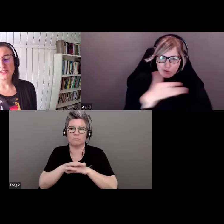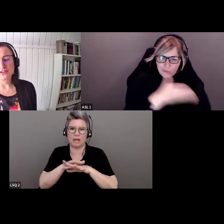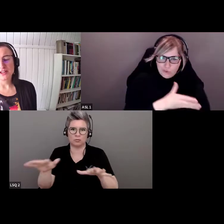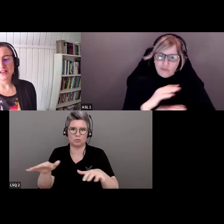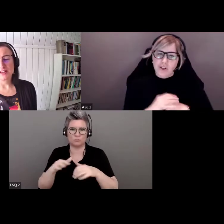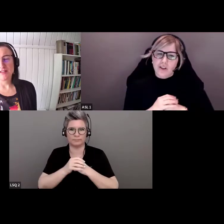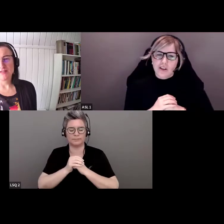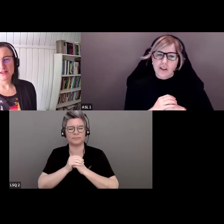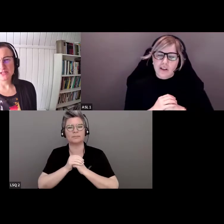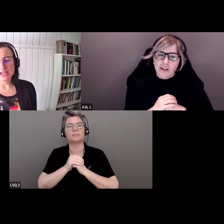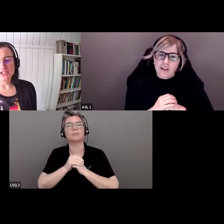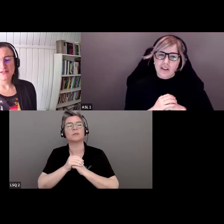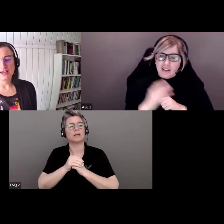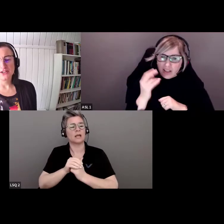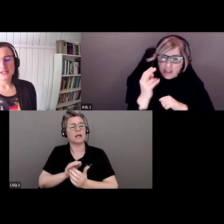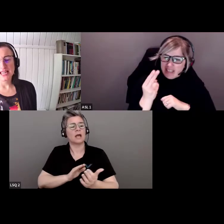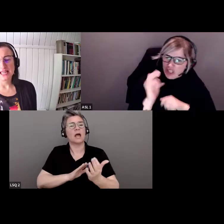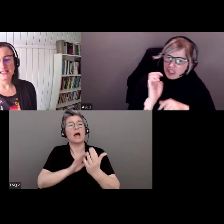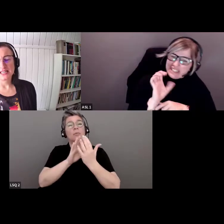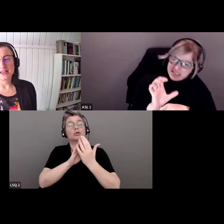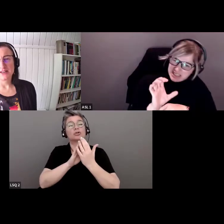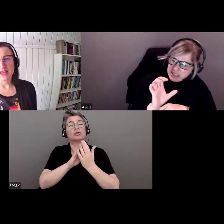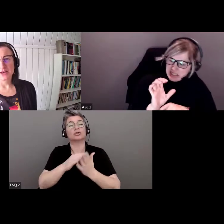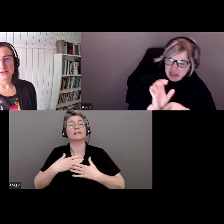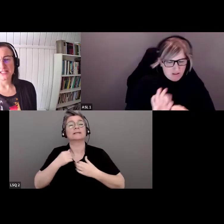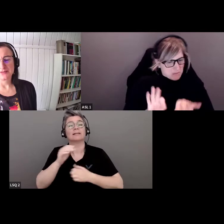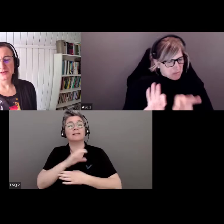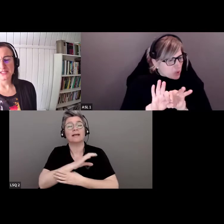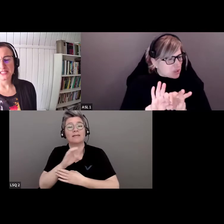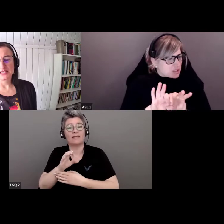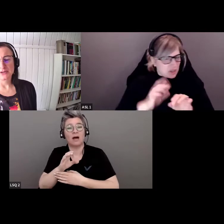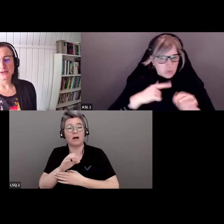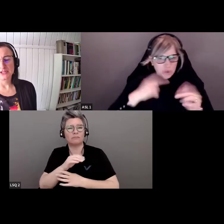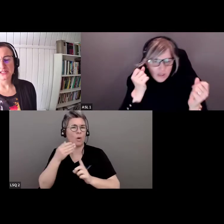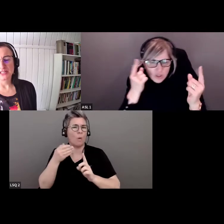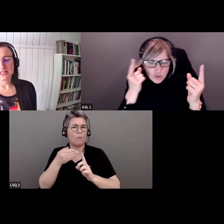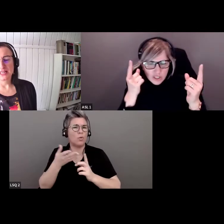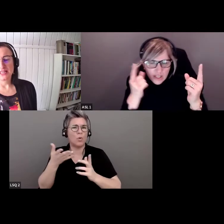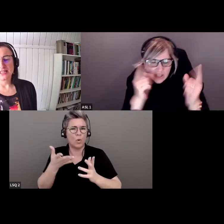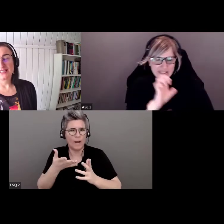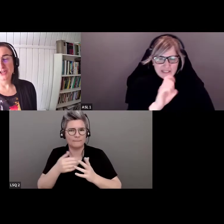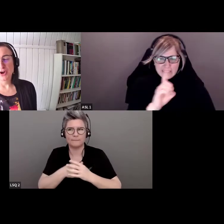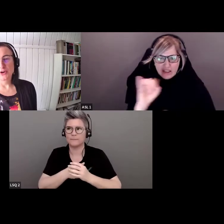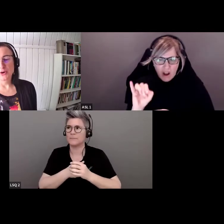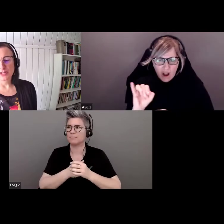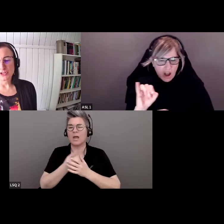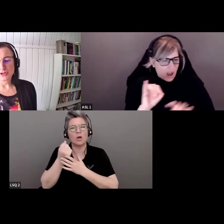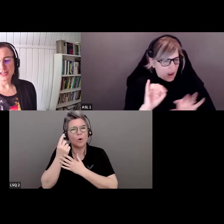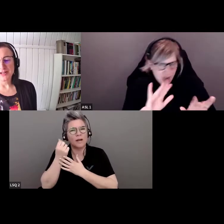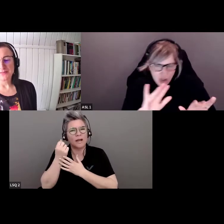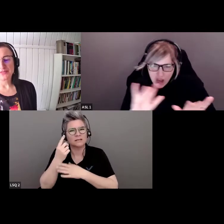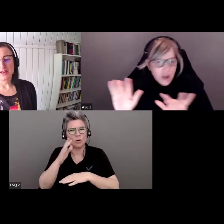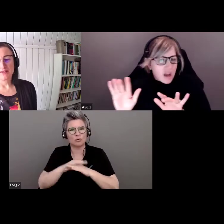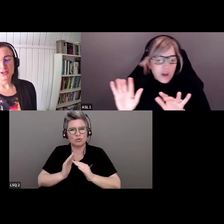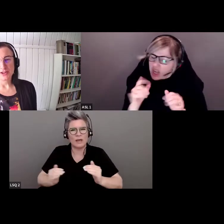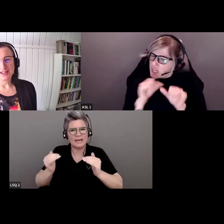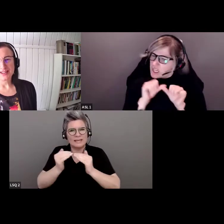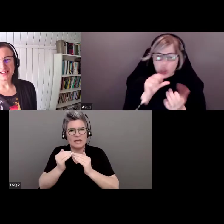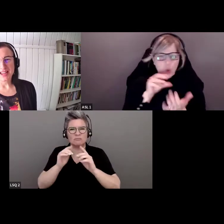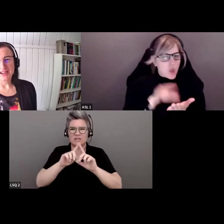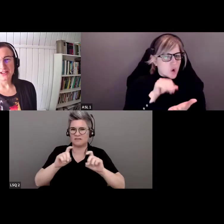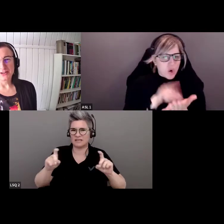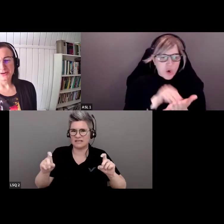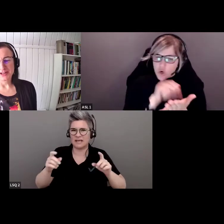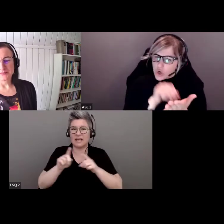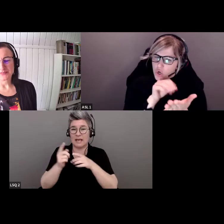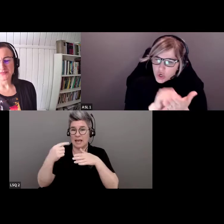L'approche d'excellence en santé Canada vise à améliorer la compréhension de l'équité, de la diversité